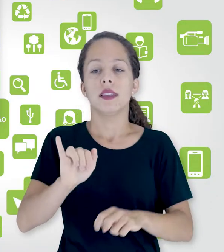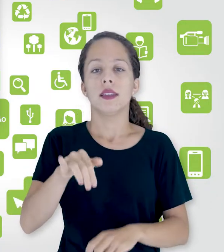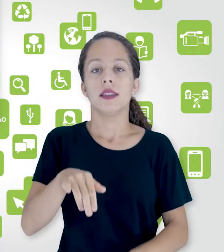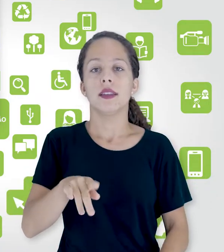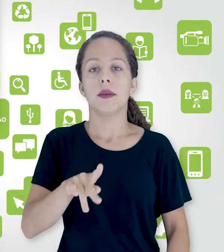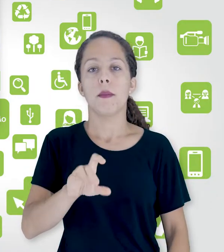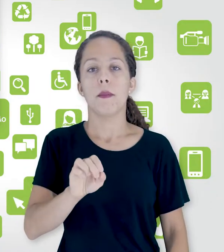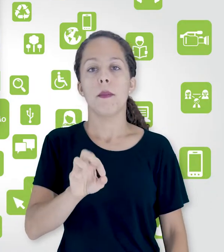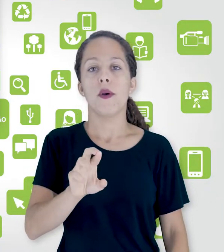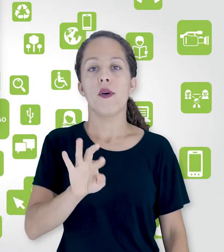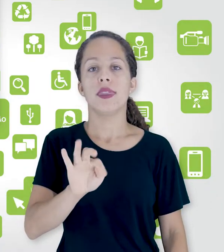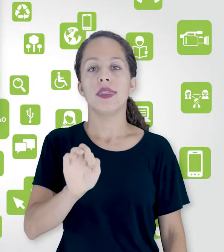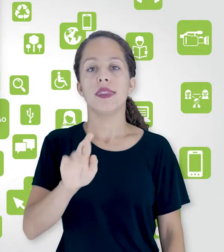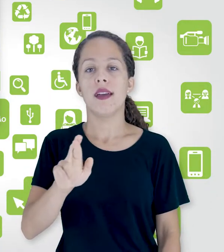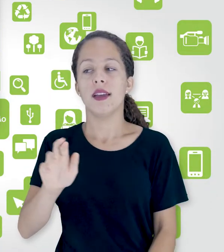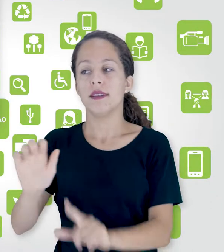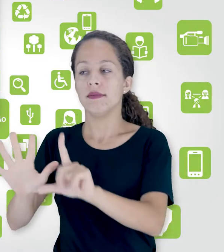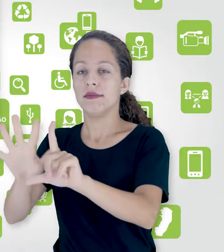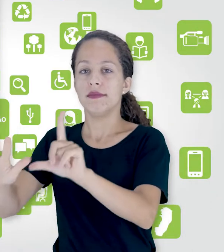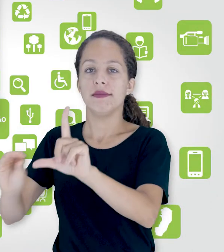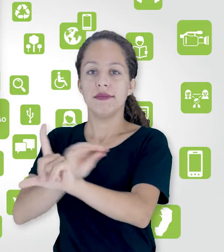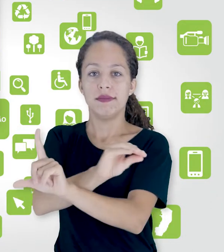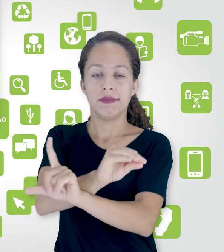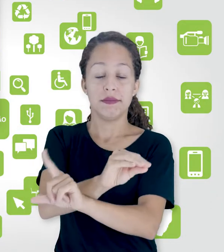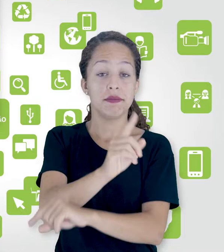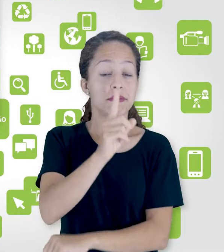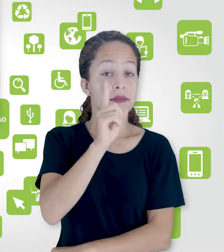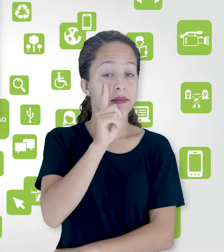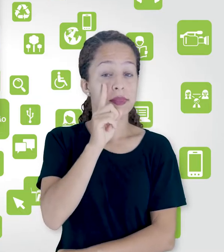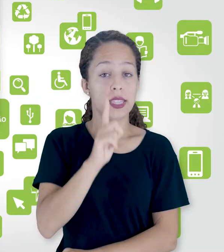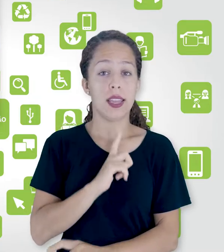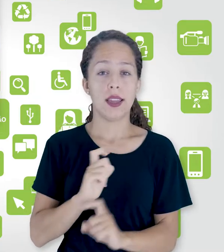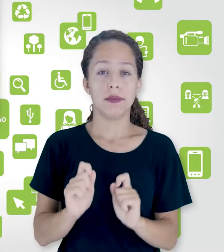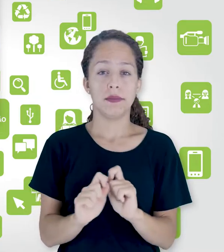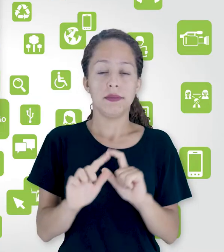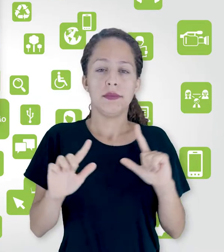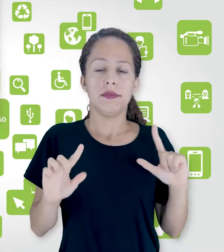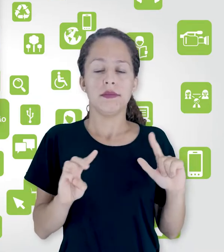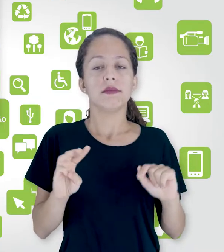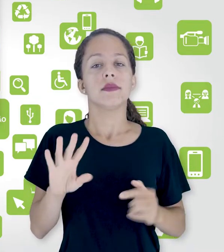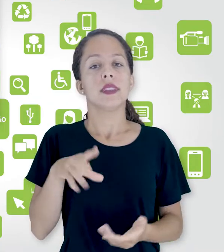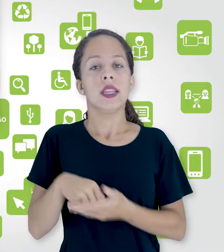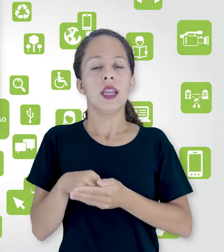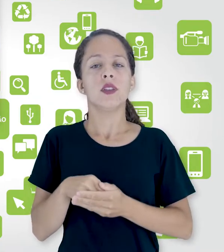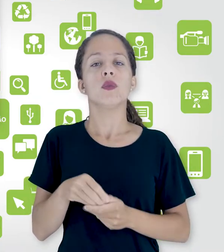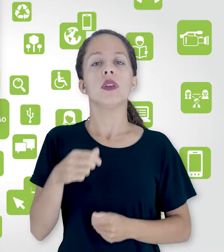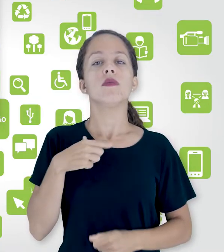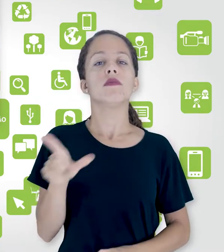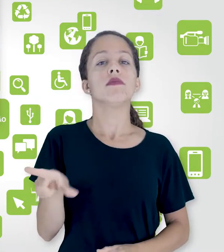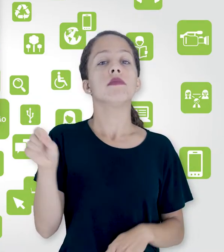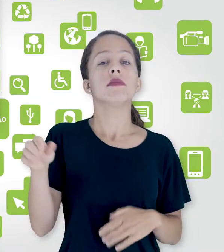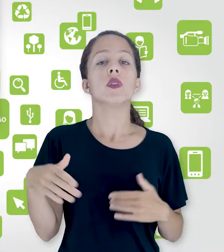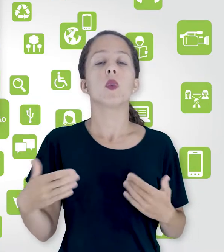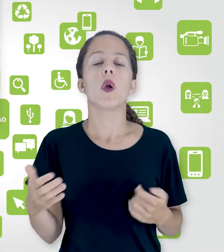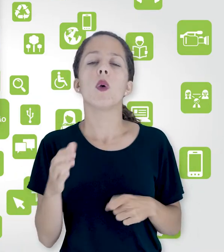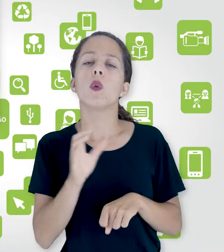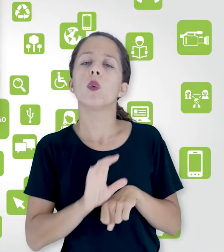Clicando nele vai aparecer uma página onde eu vou selecionar o curso que eu quero